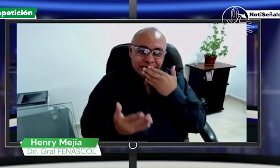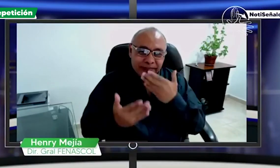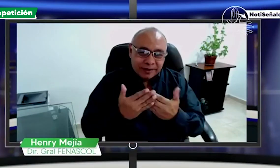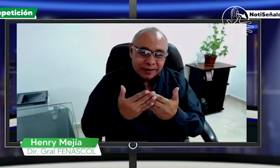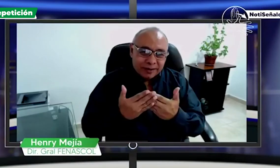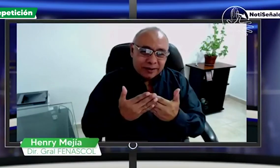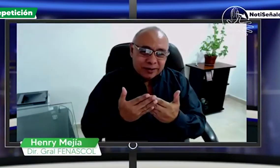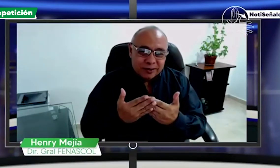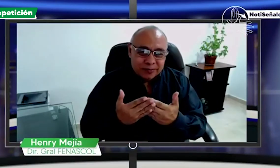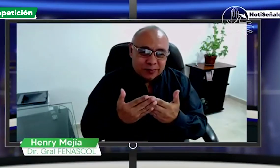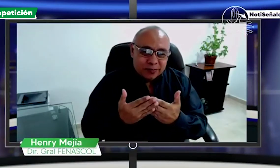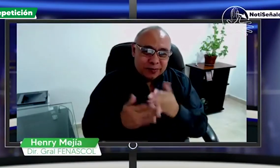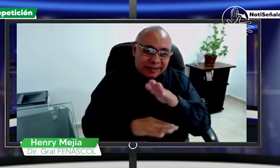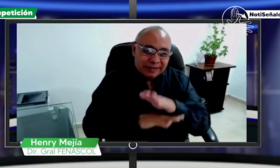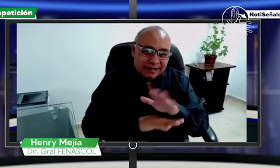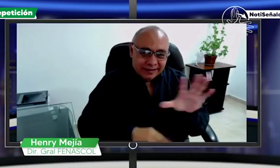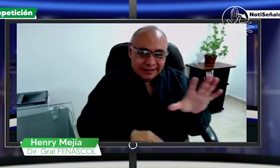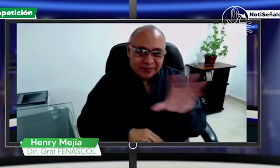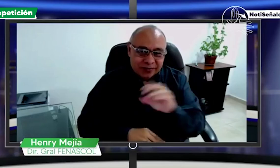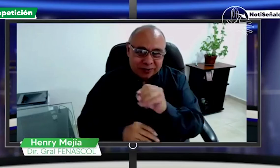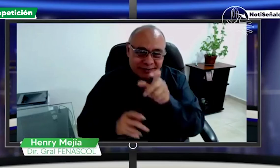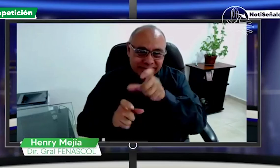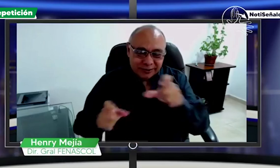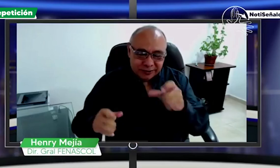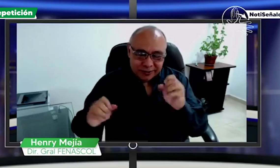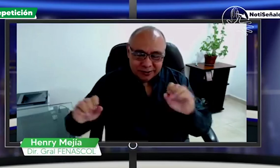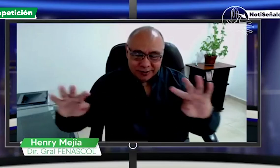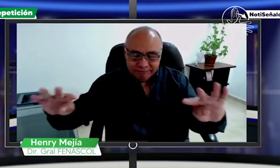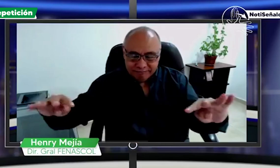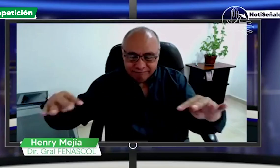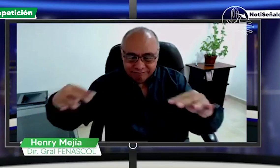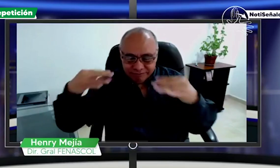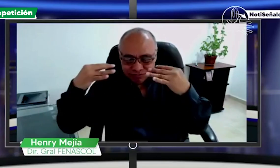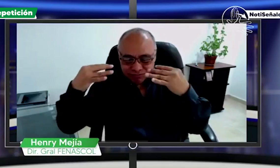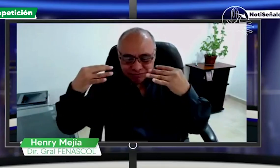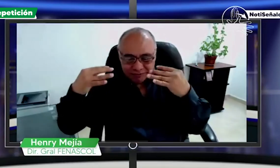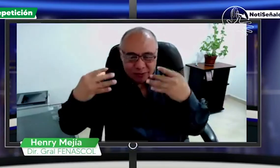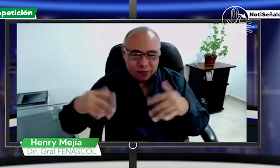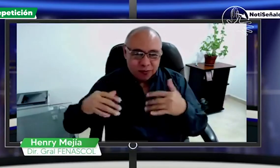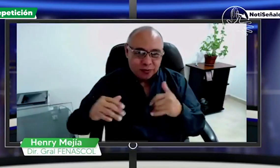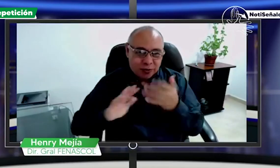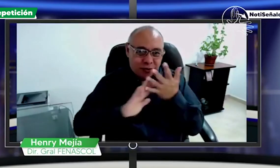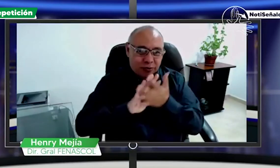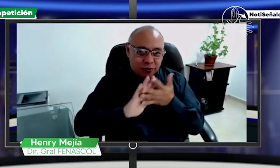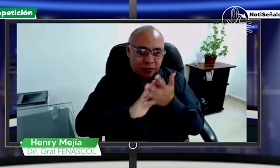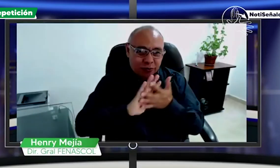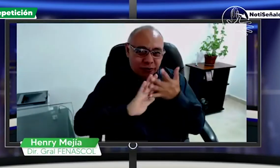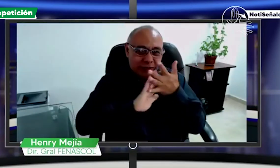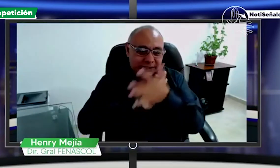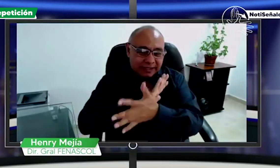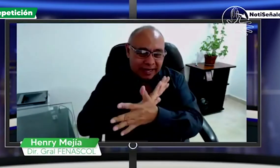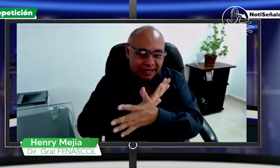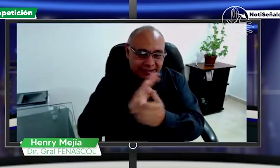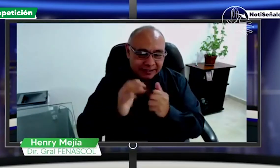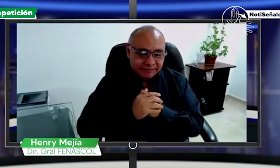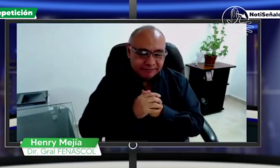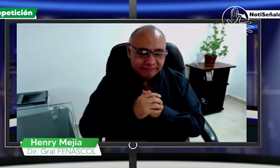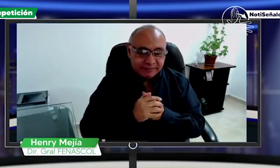Hola, muy buenas tardes para todas las personas que se conectan con nosotros hoy en